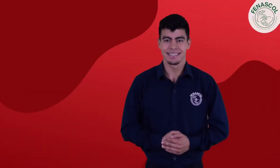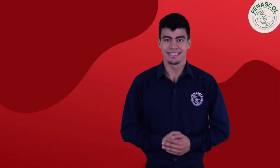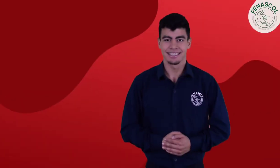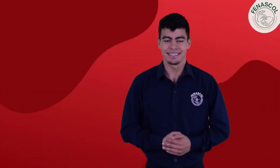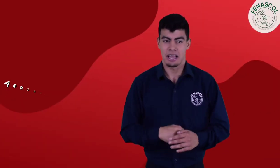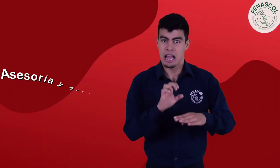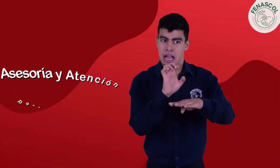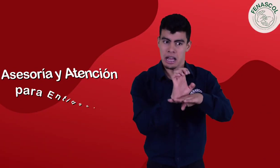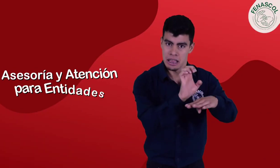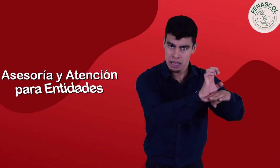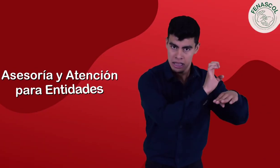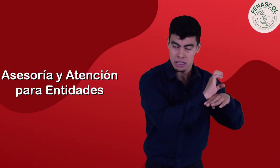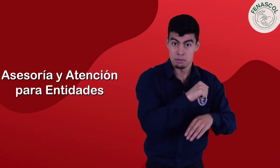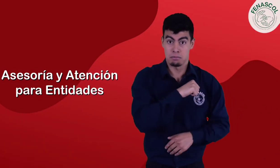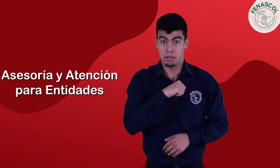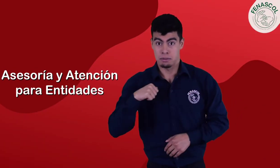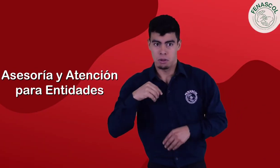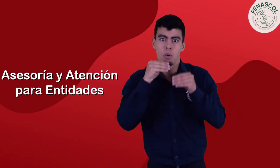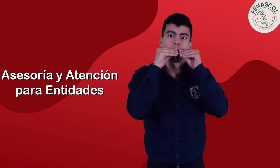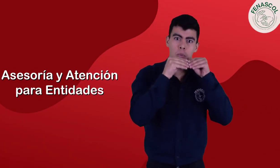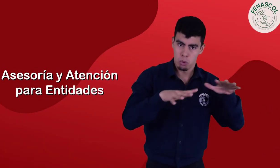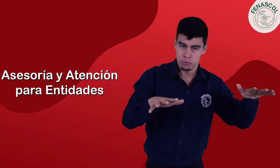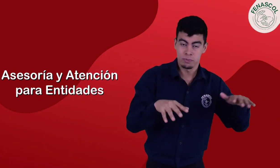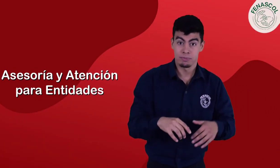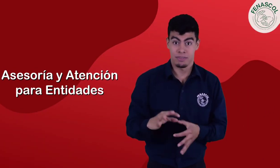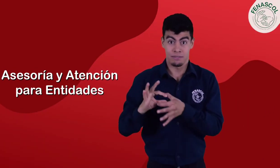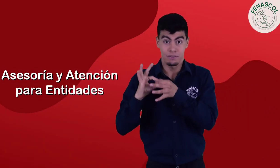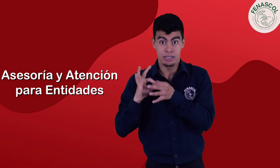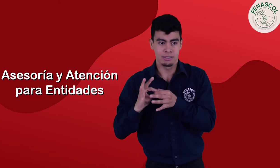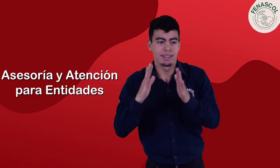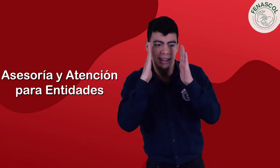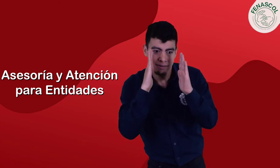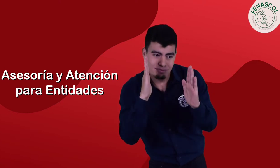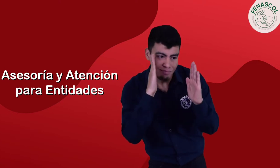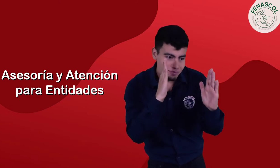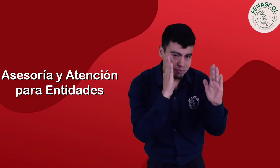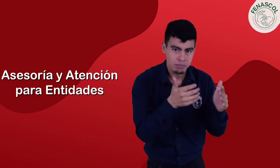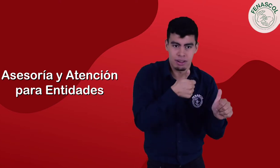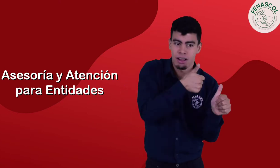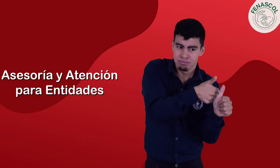Fenascol tiene asesorías y atención para entidades públicas y privadas.